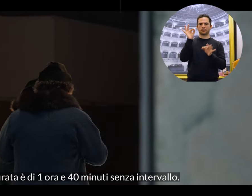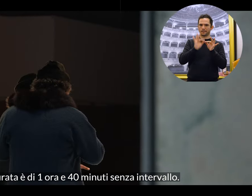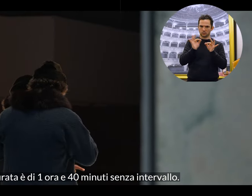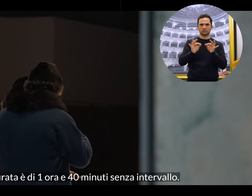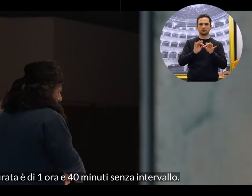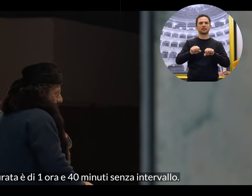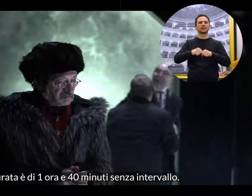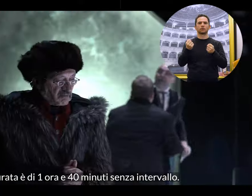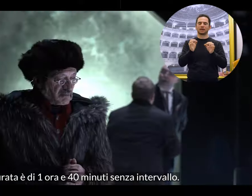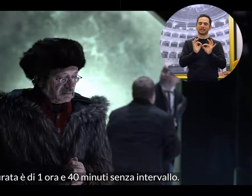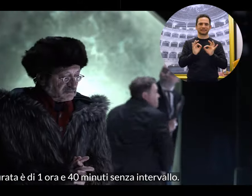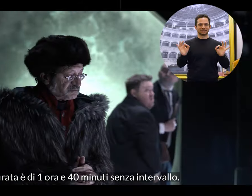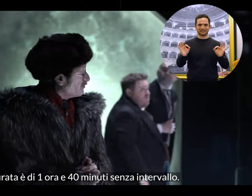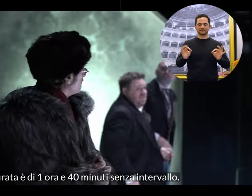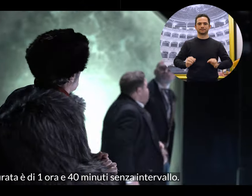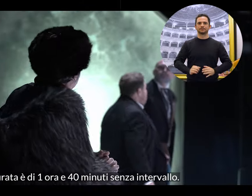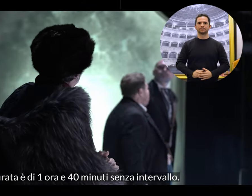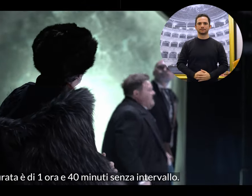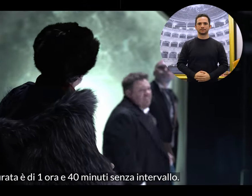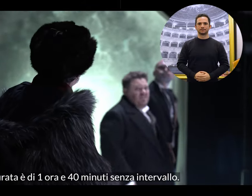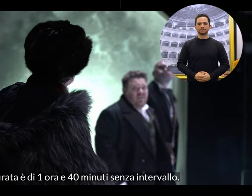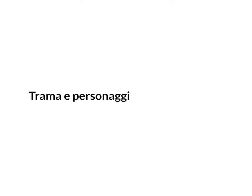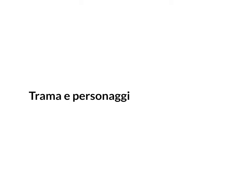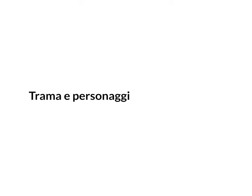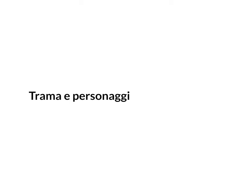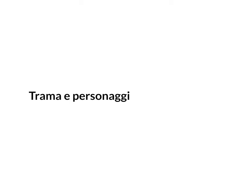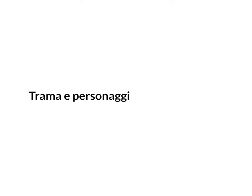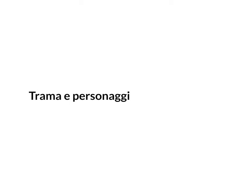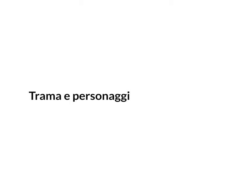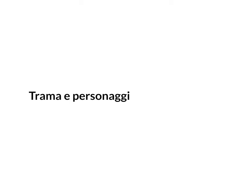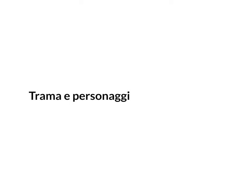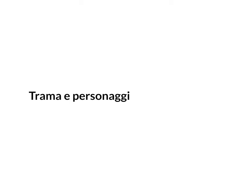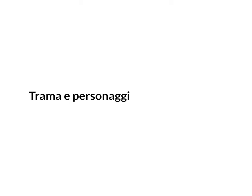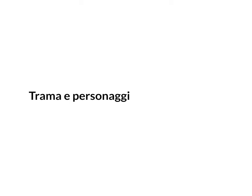minuti senza intervallo. Trama e personaggi